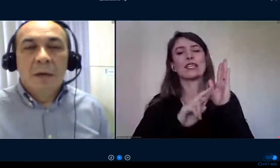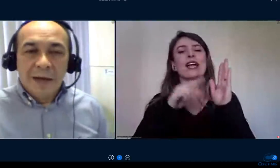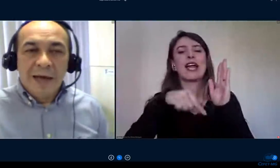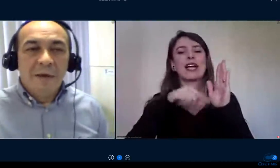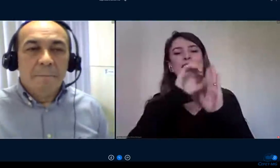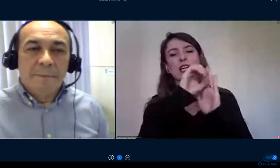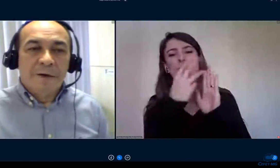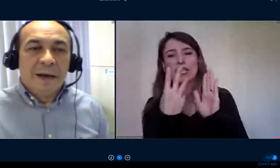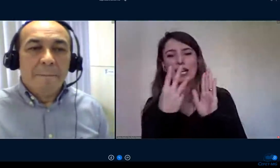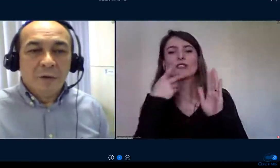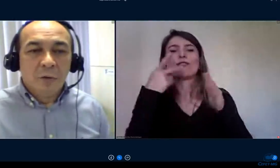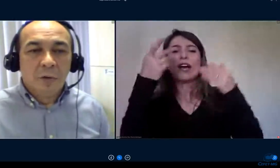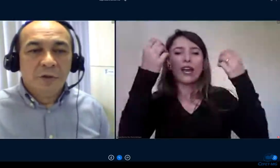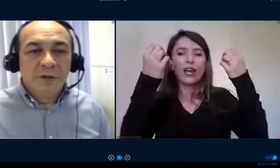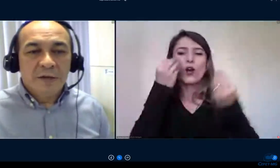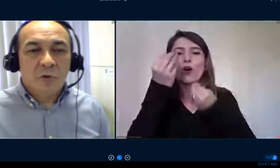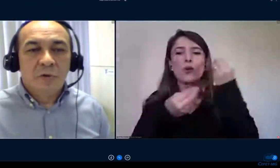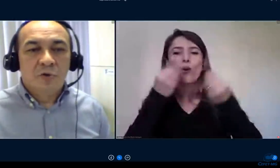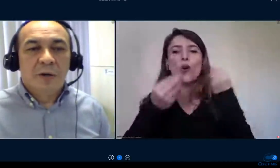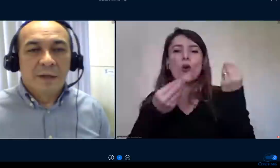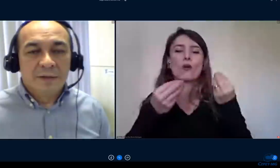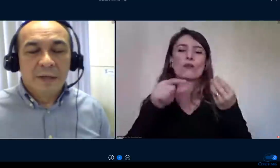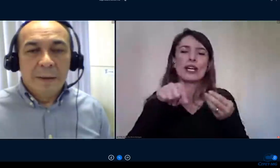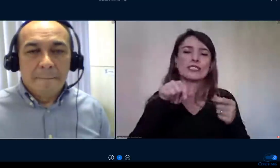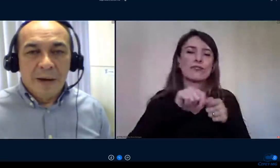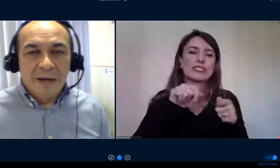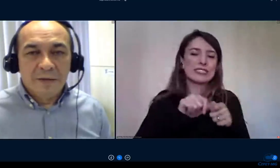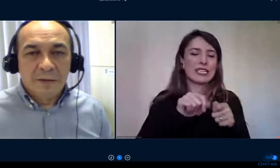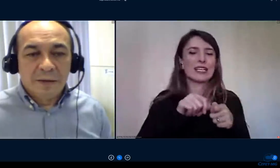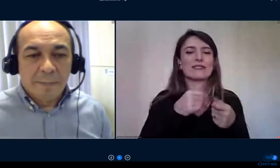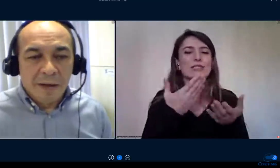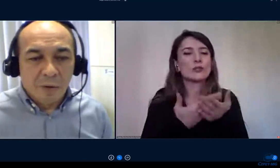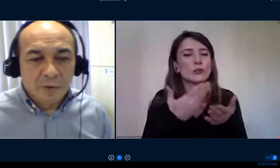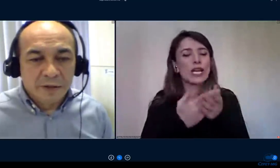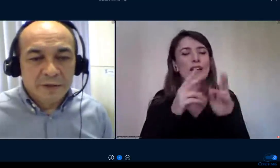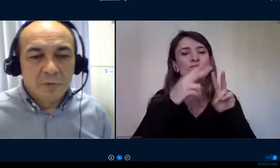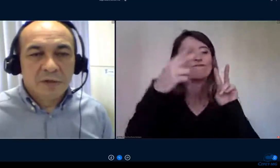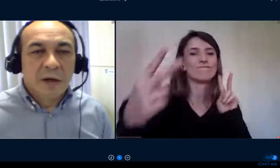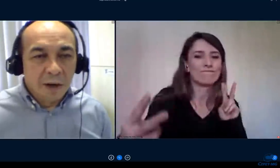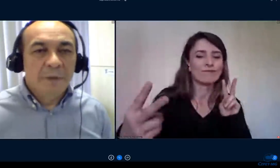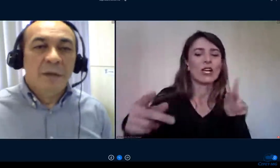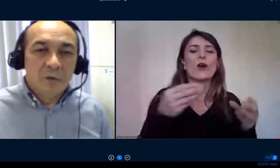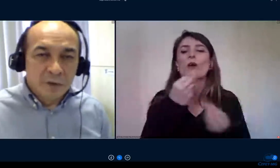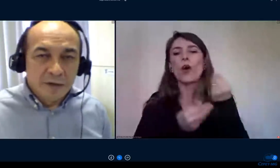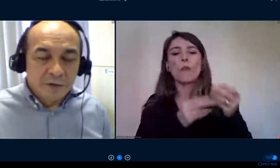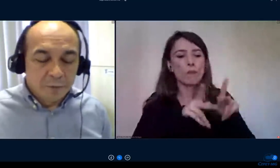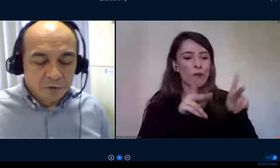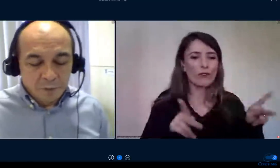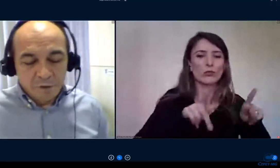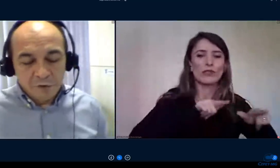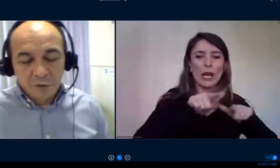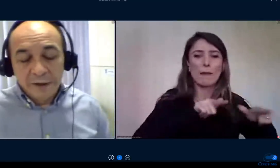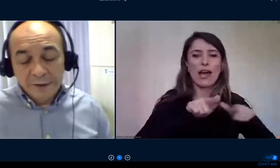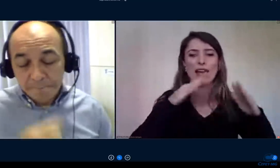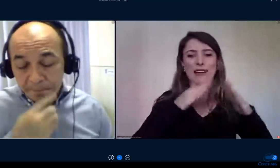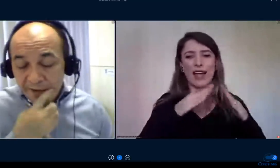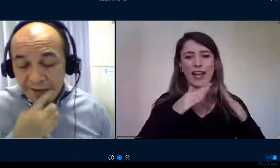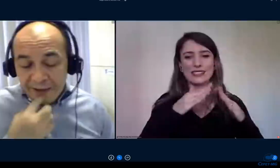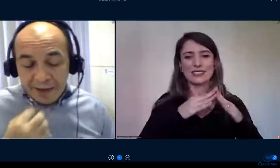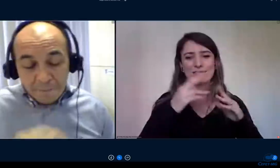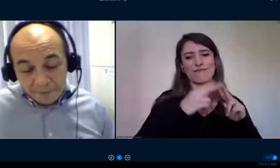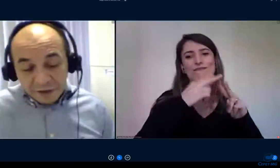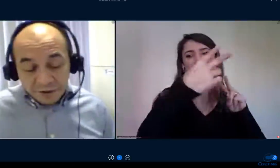que lá ele fala a metodologia e condicionantes para esse trabalho acontecer nos campos que deu segurança para os professores